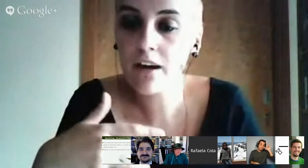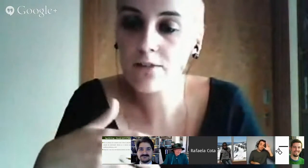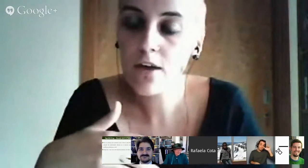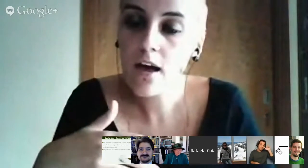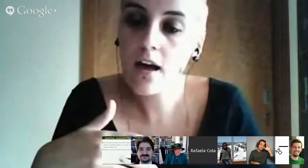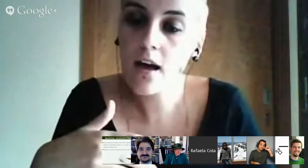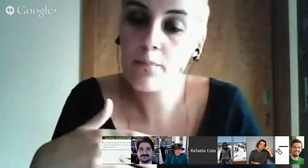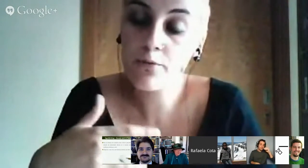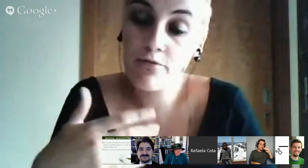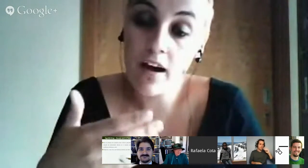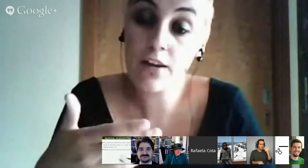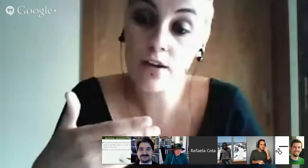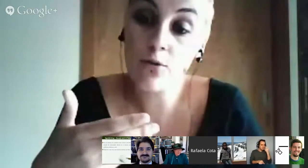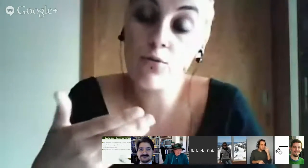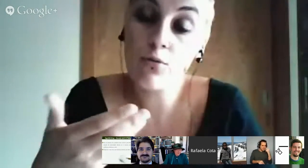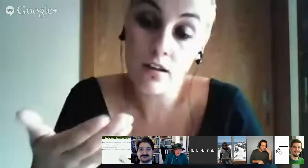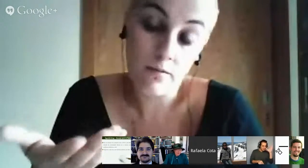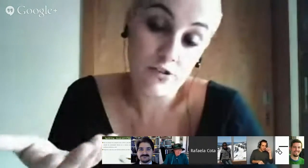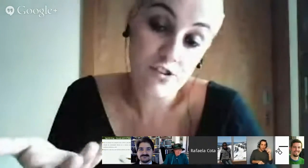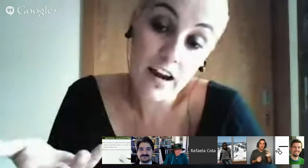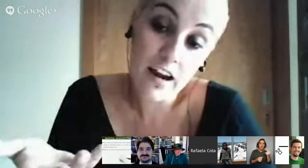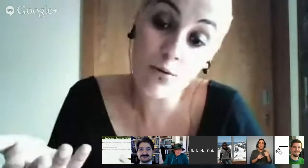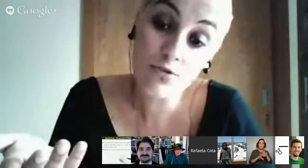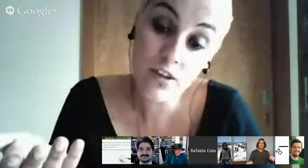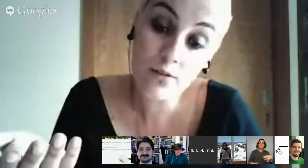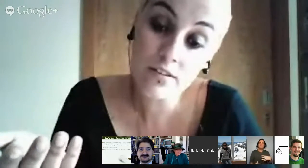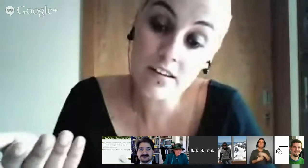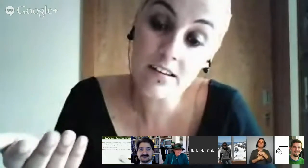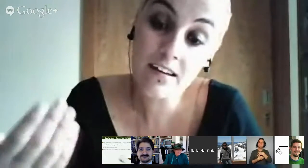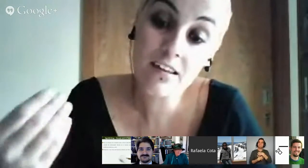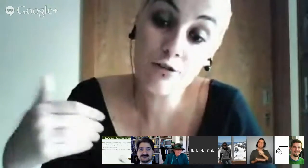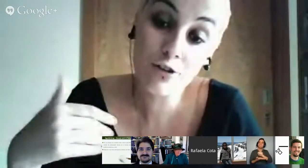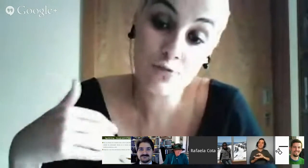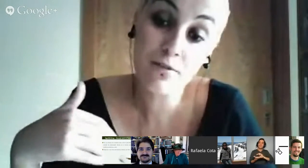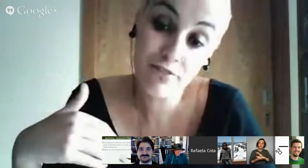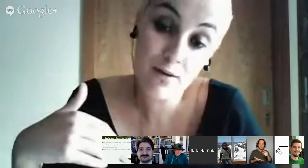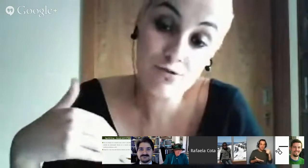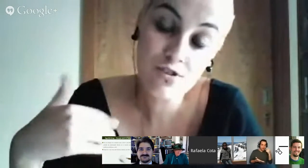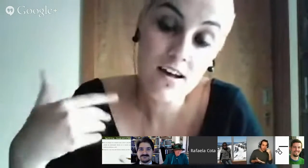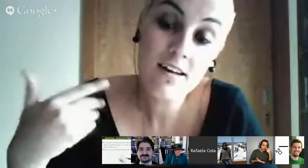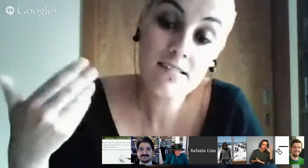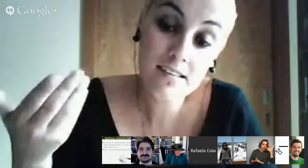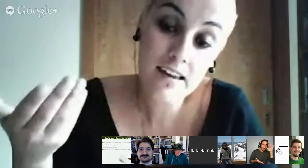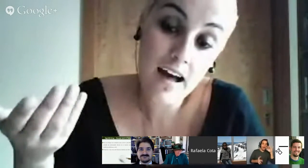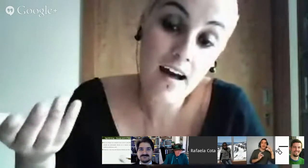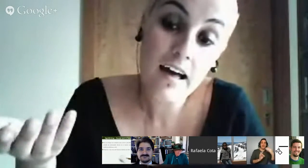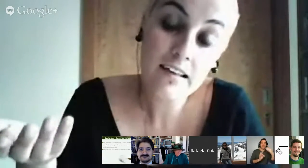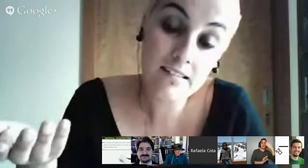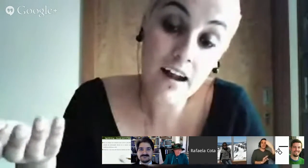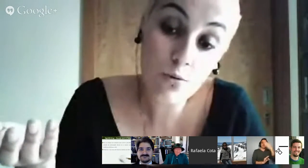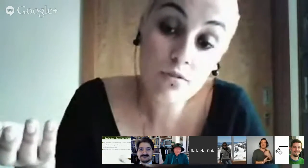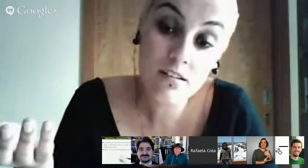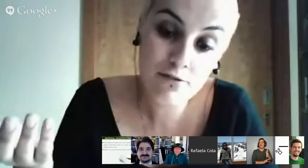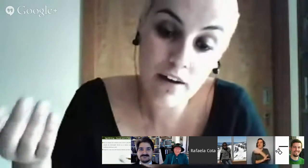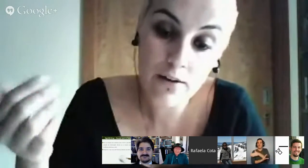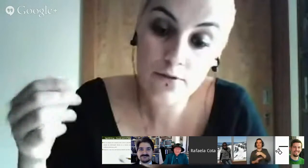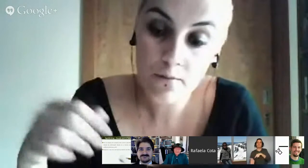de facto provar e chegar à conclusão de que aquilo que nós prevemos será útil de facto